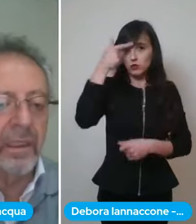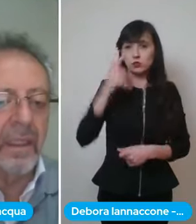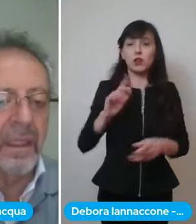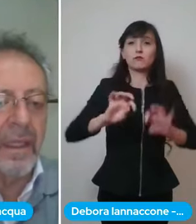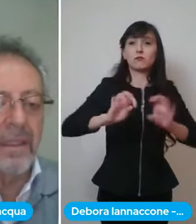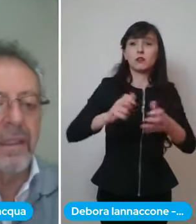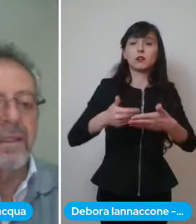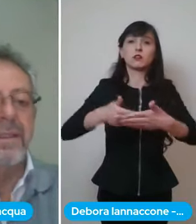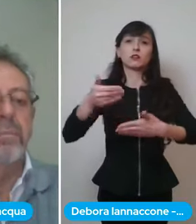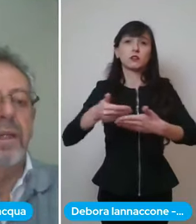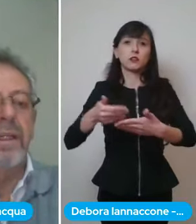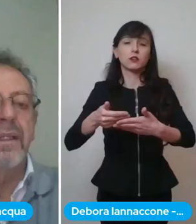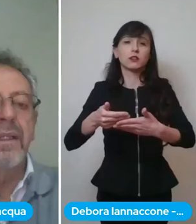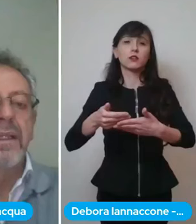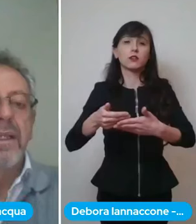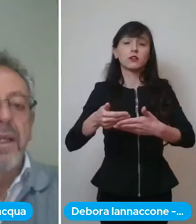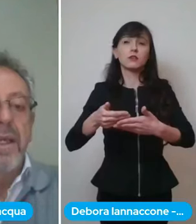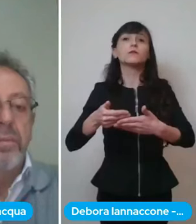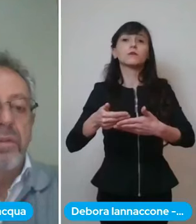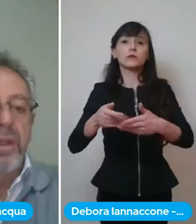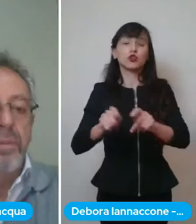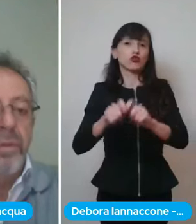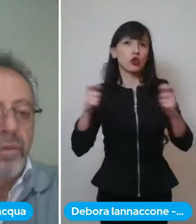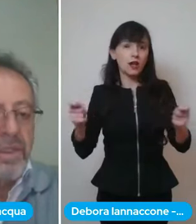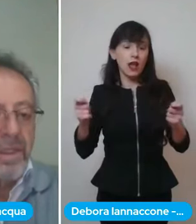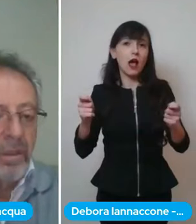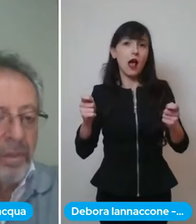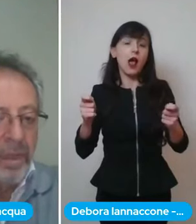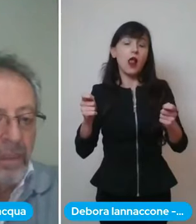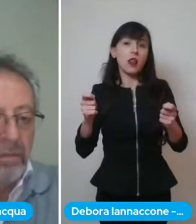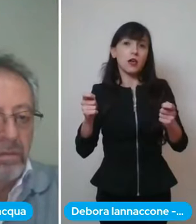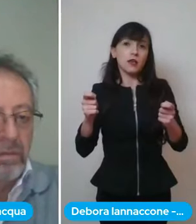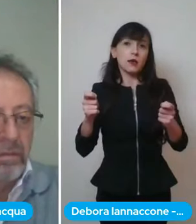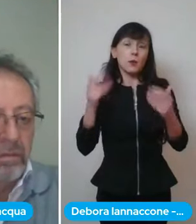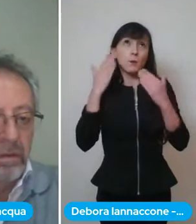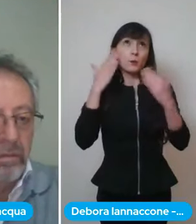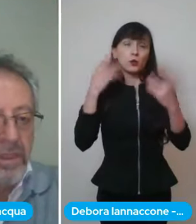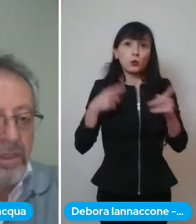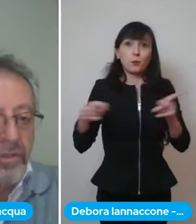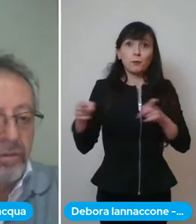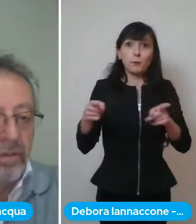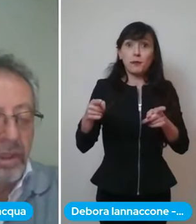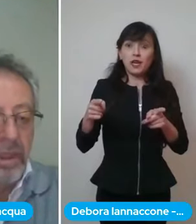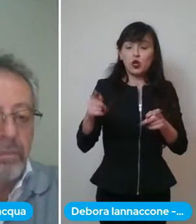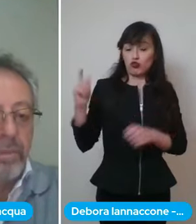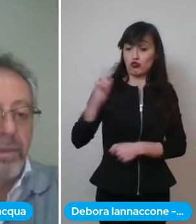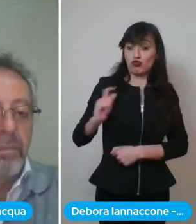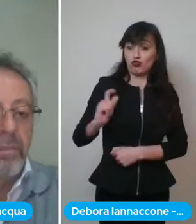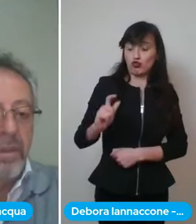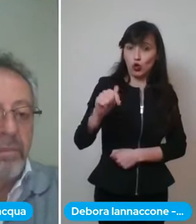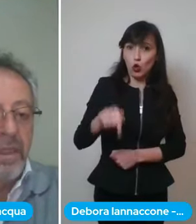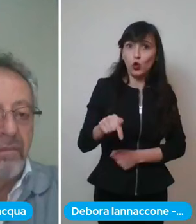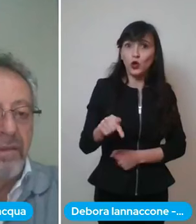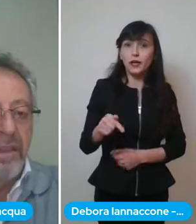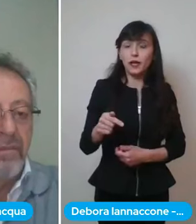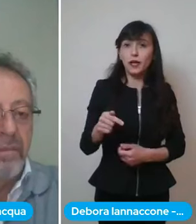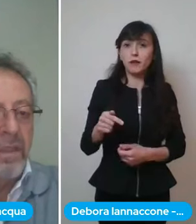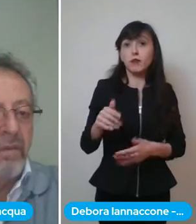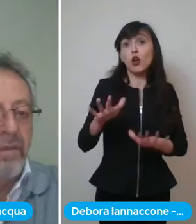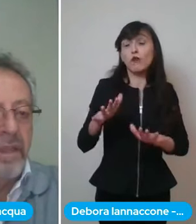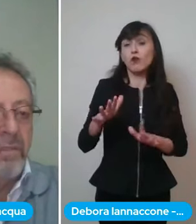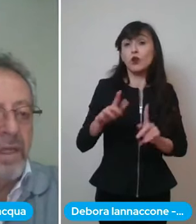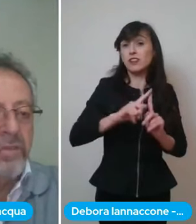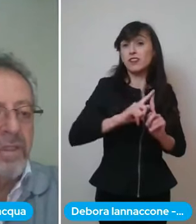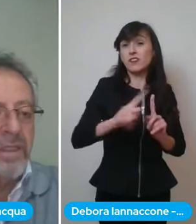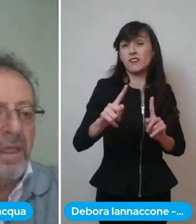dalla carta stampata. Purtroppo in questo periodo, in questi giorni e probabilmente a